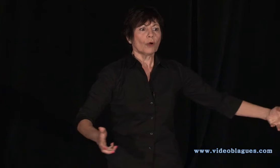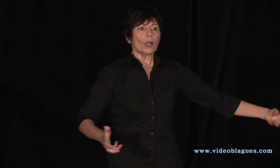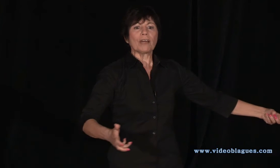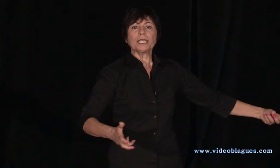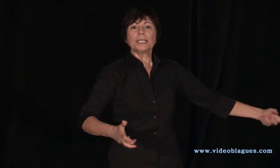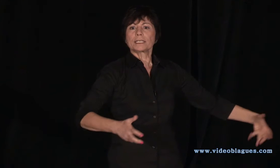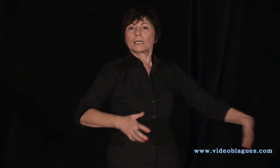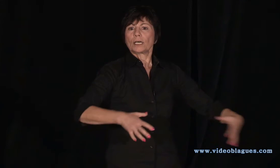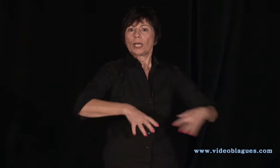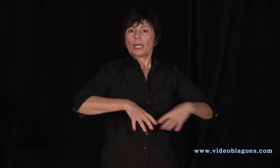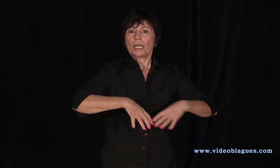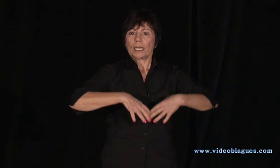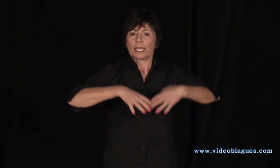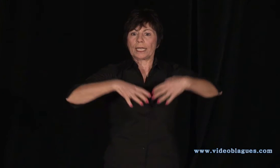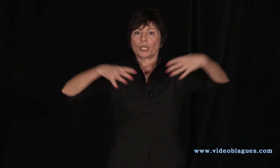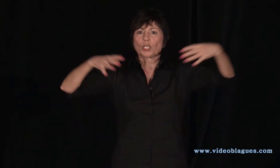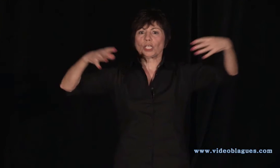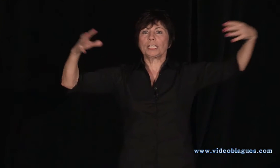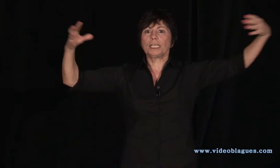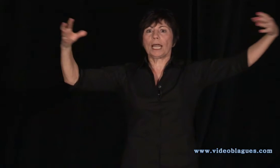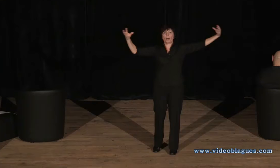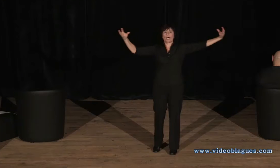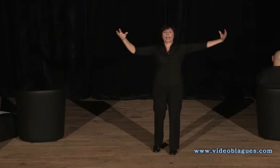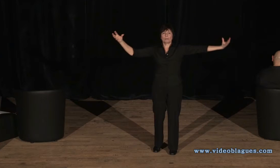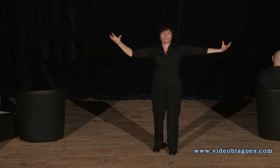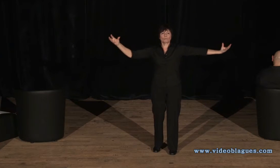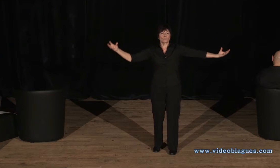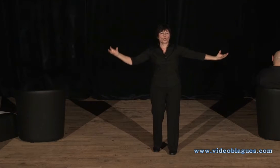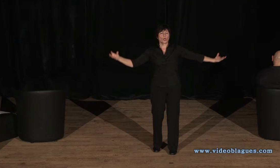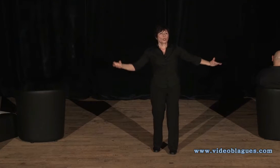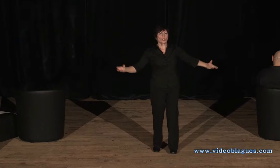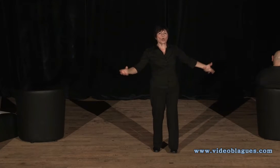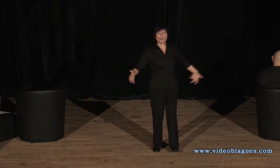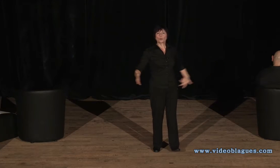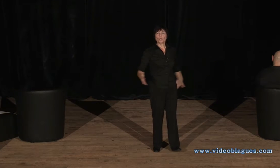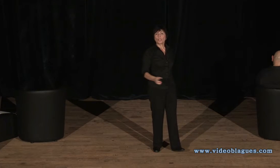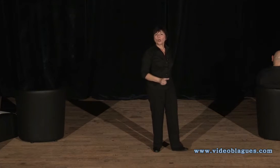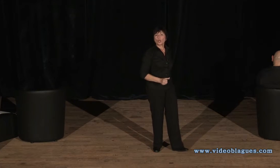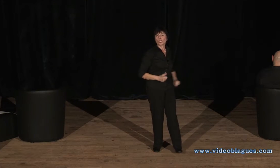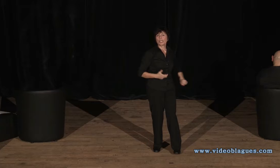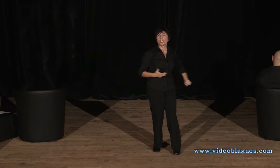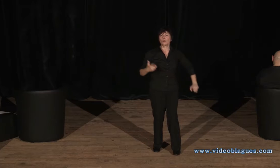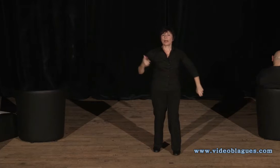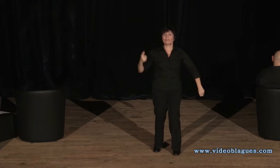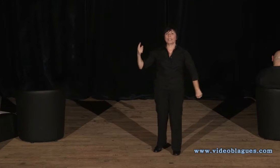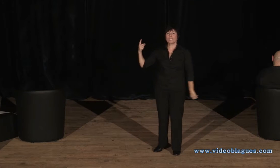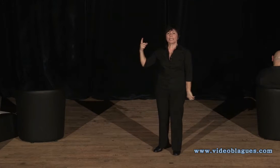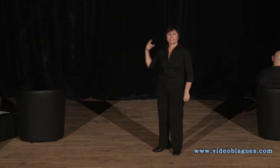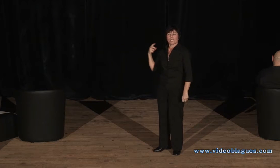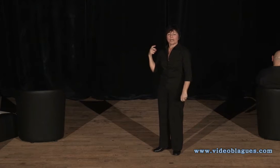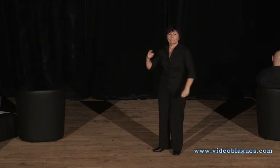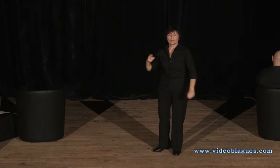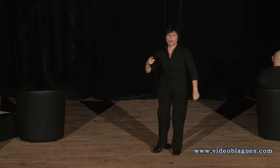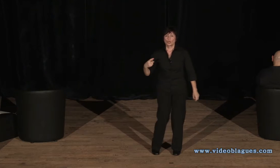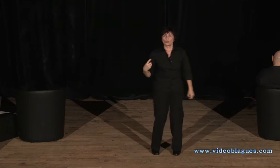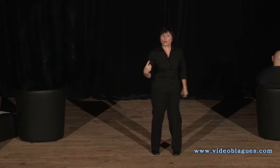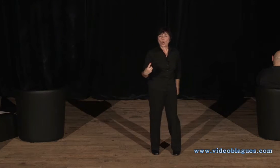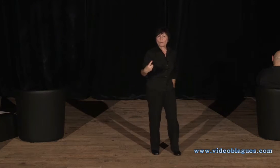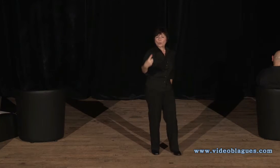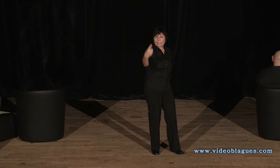'ouvre la valise et un génie apparaît. Je suis le génie de la valise, je peux